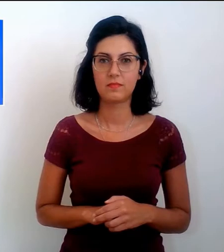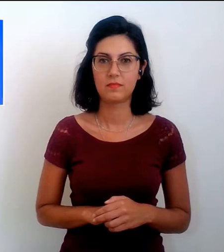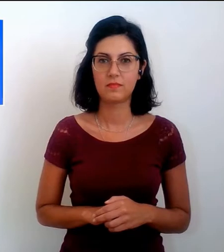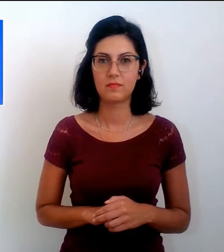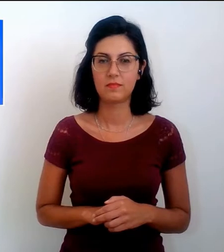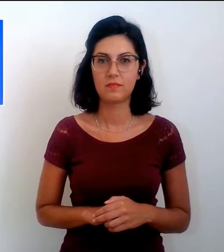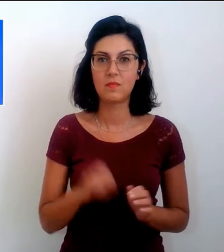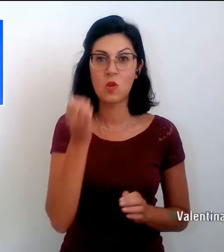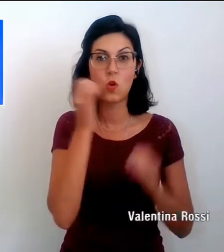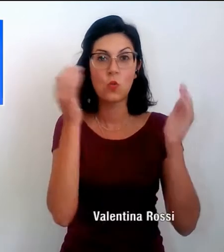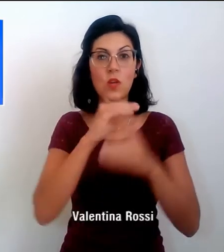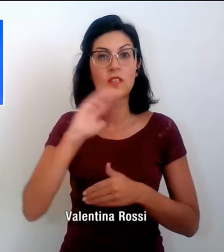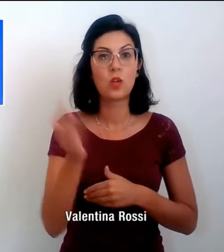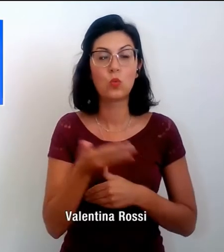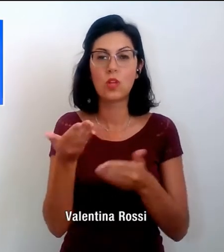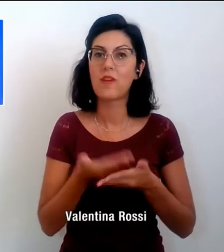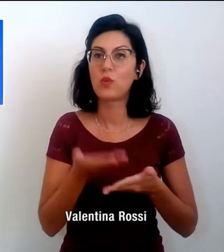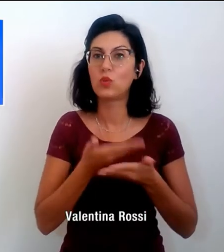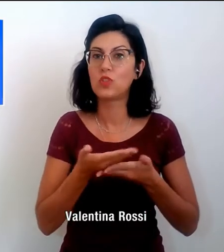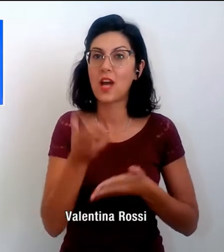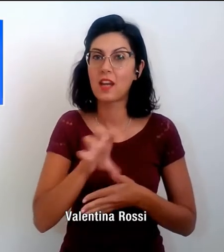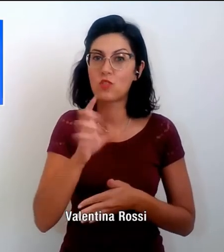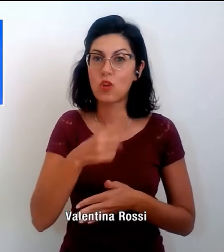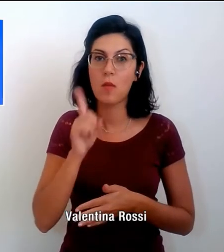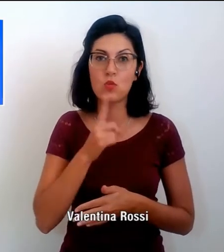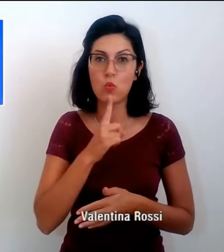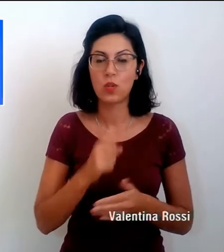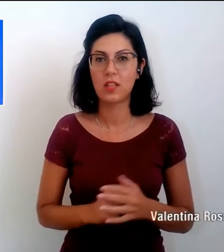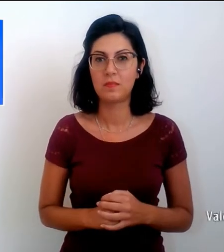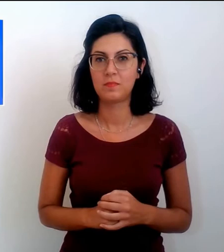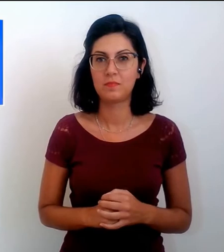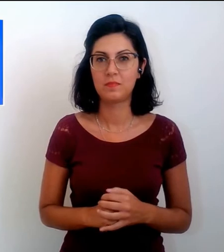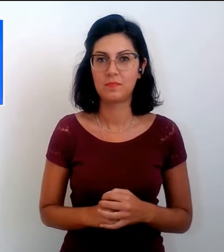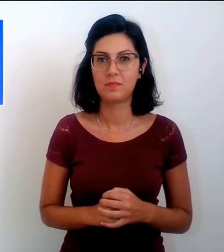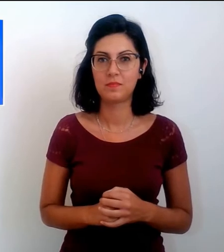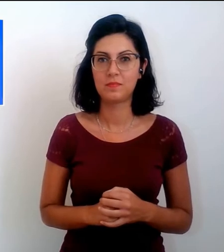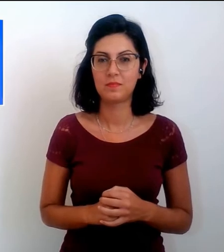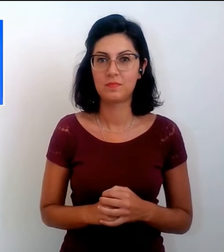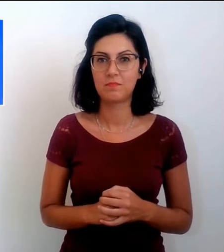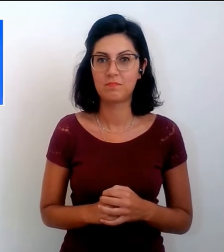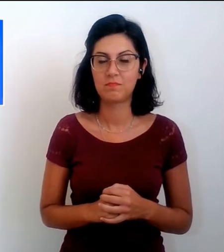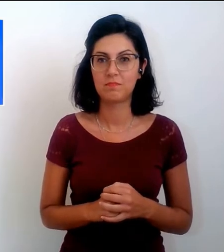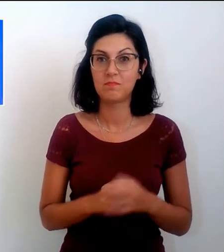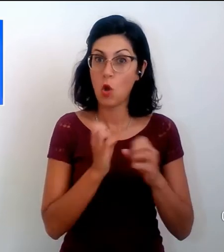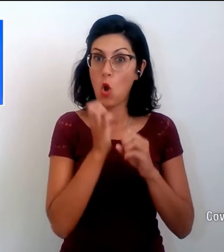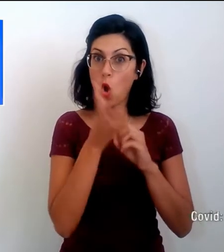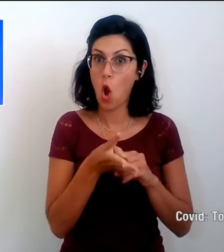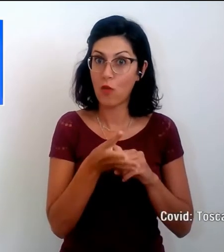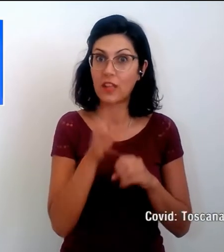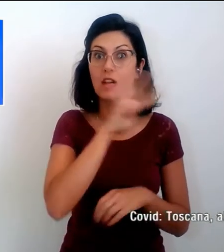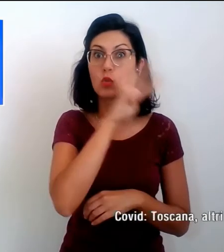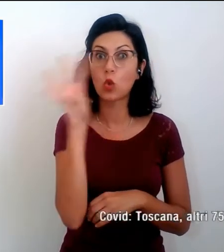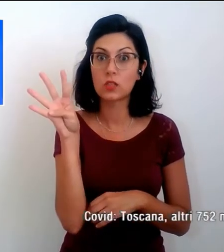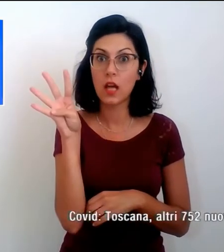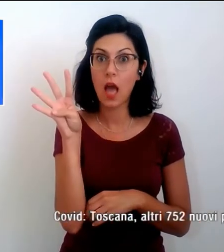Buonasera a tutti dal telegiornale regionale per i sordi. Per quanto riguarda il covid in Toscana sono